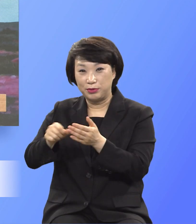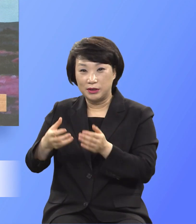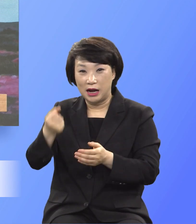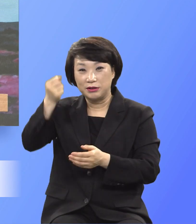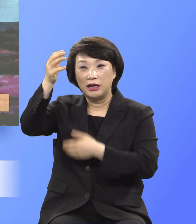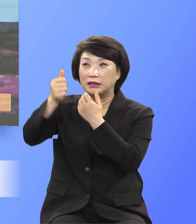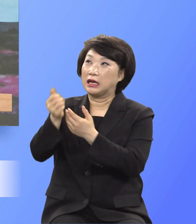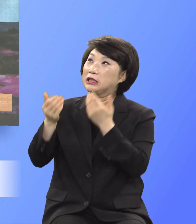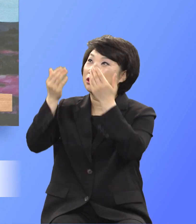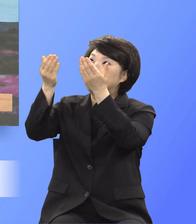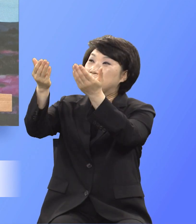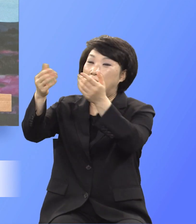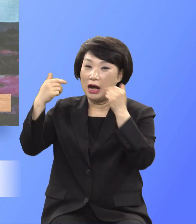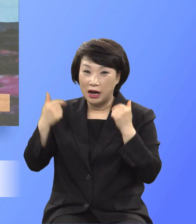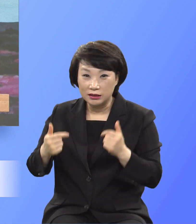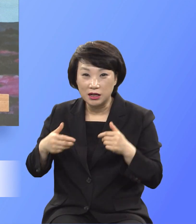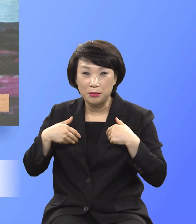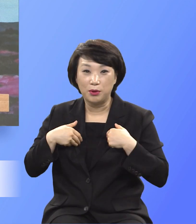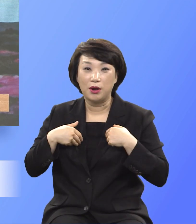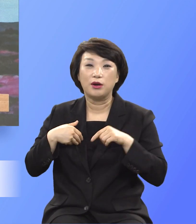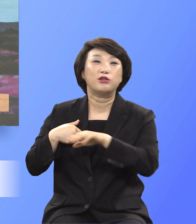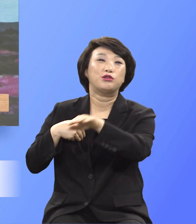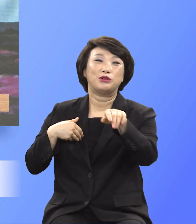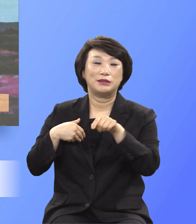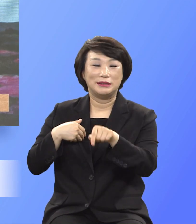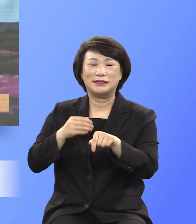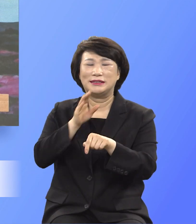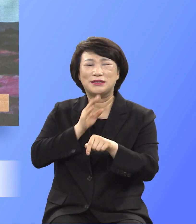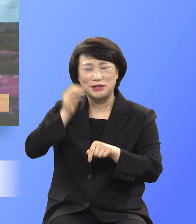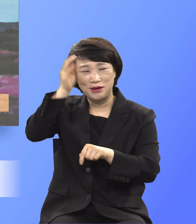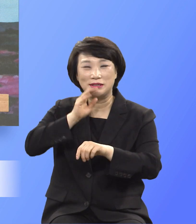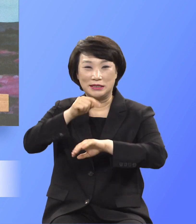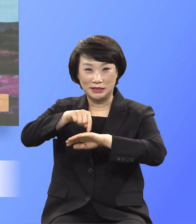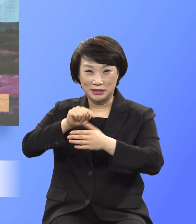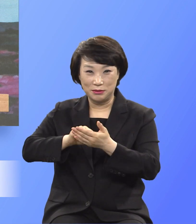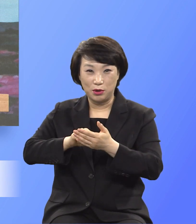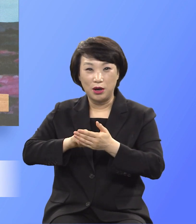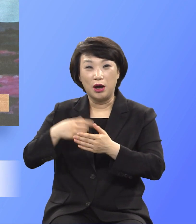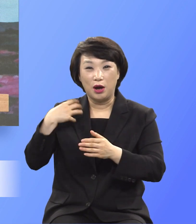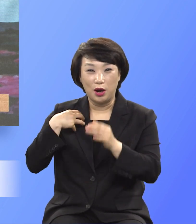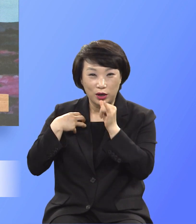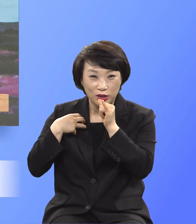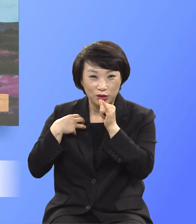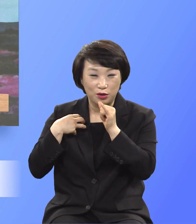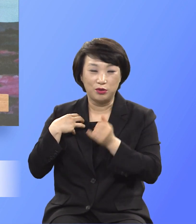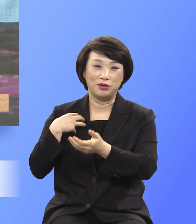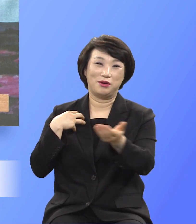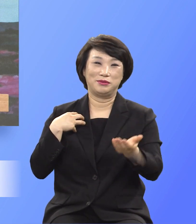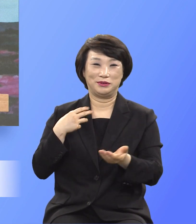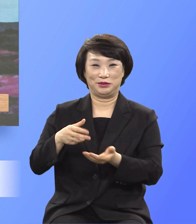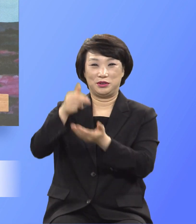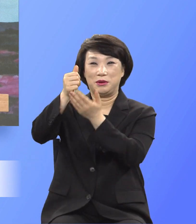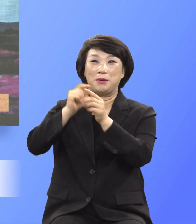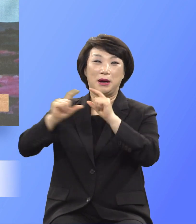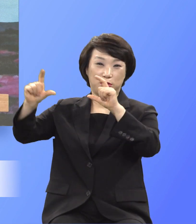드리는 것은 얼마나 신령과 진정으로 해야 되는가 그래서 주님께서 말씀하시기를